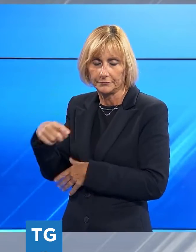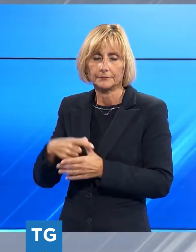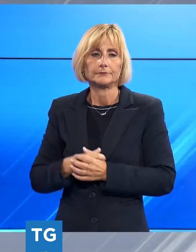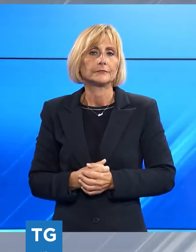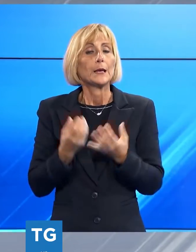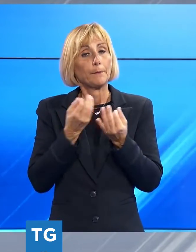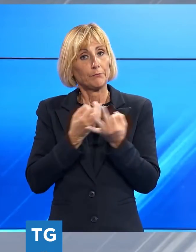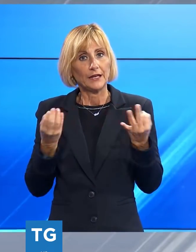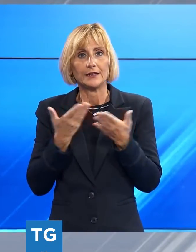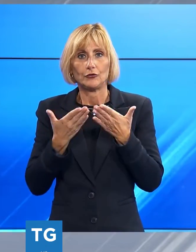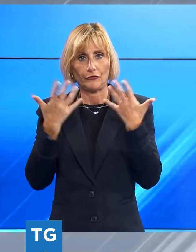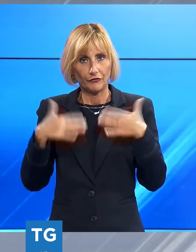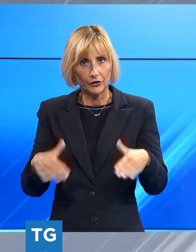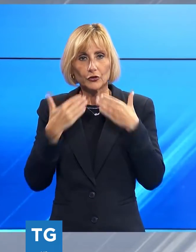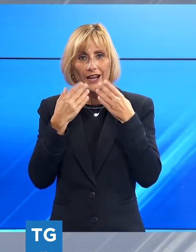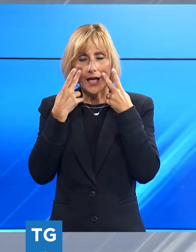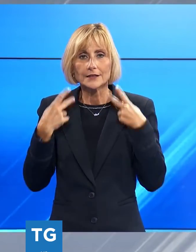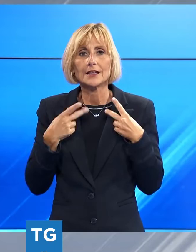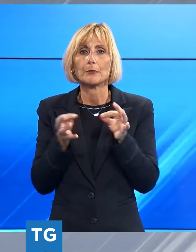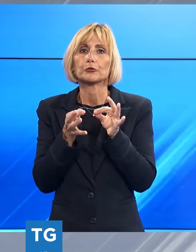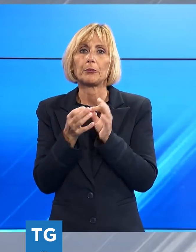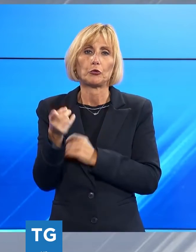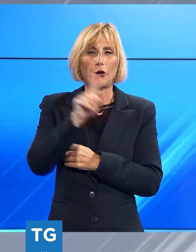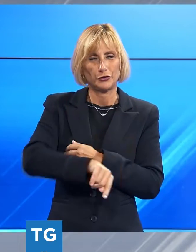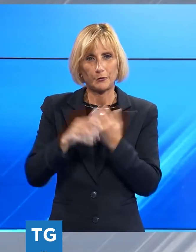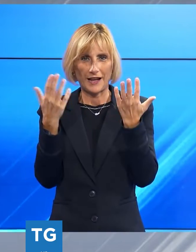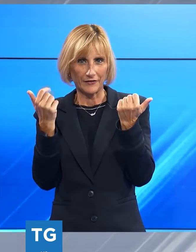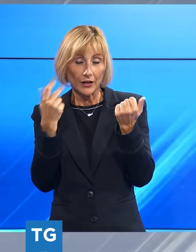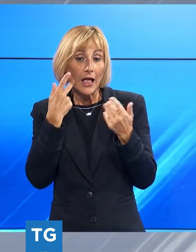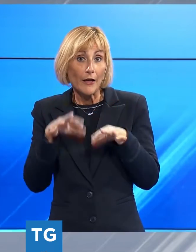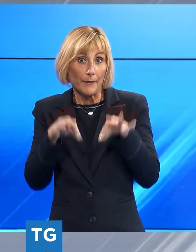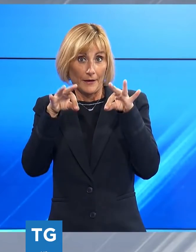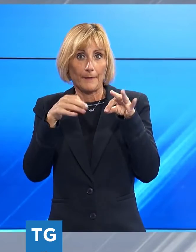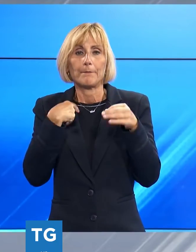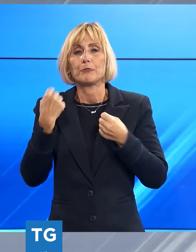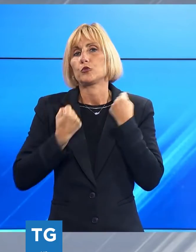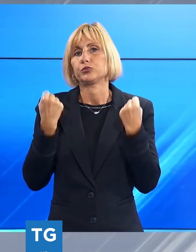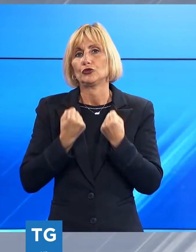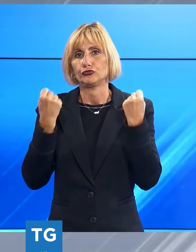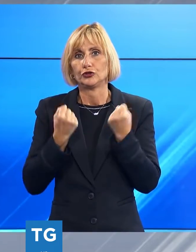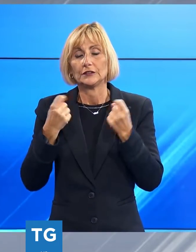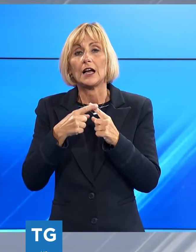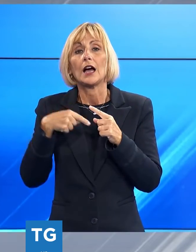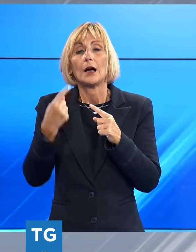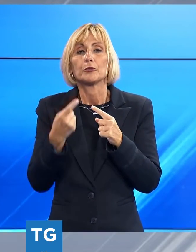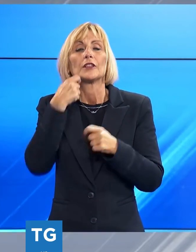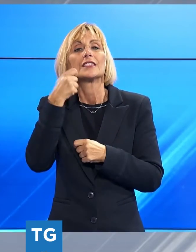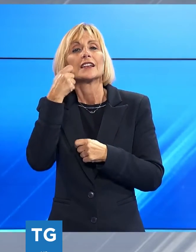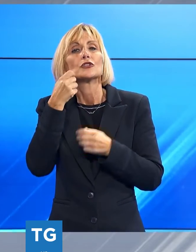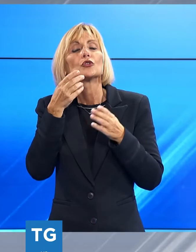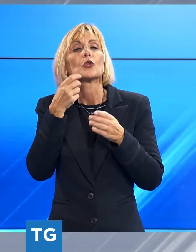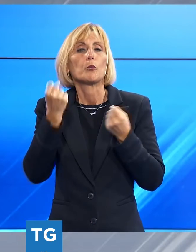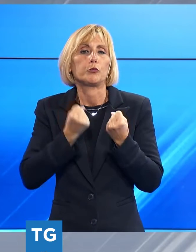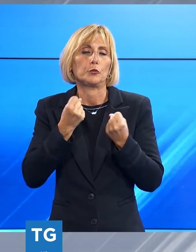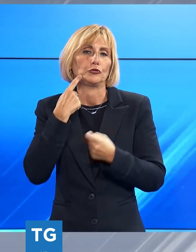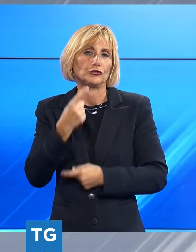Bene, tutto per quanto riguarda la prima parte del TG Noi. Ci fermiamo per una pausa pubblicitaria e per interessanti suggerimenti